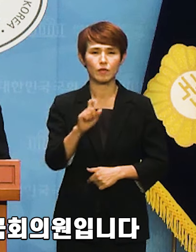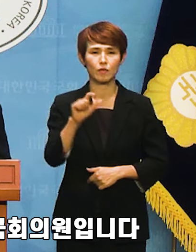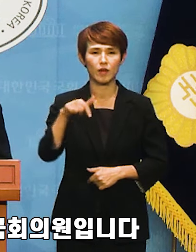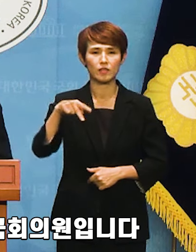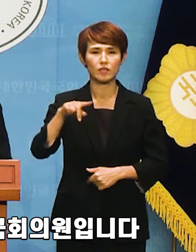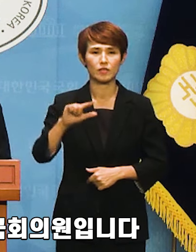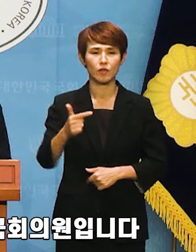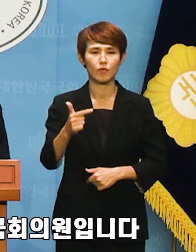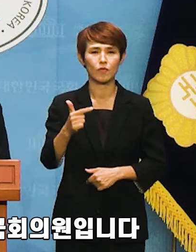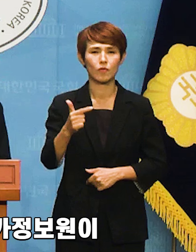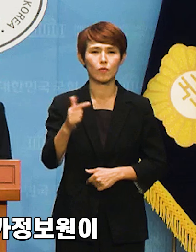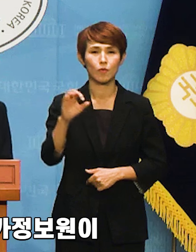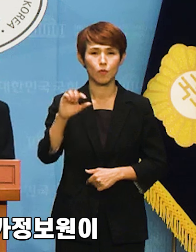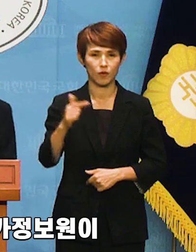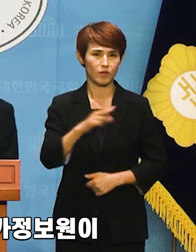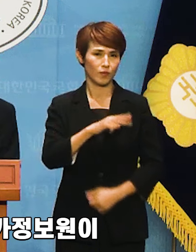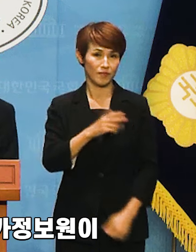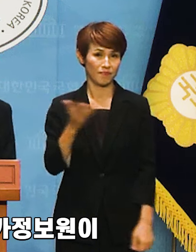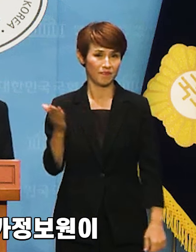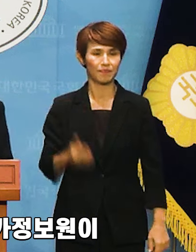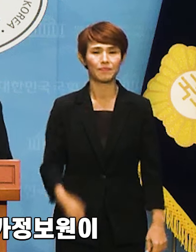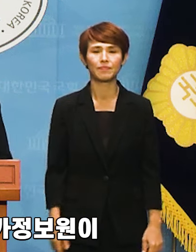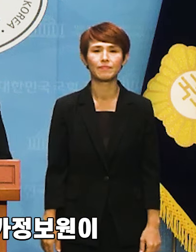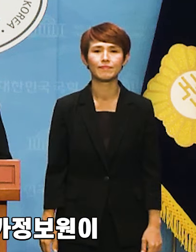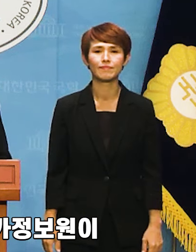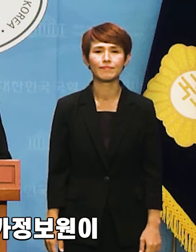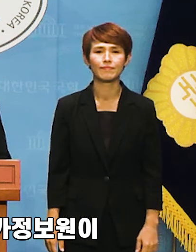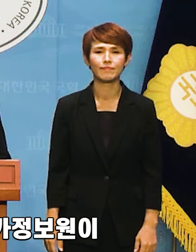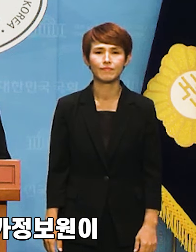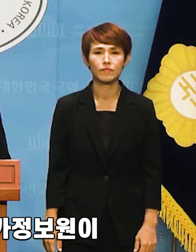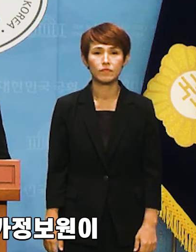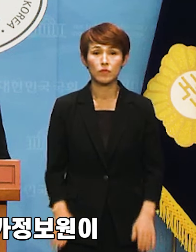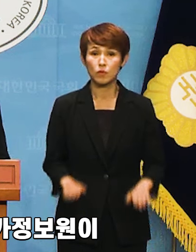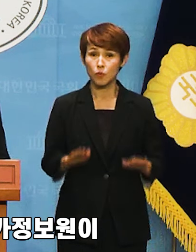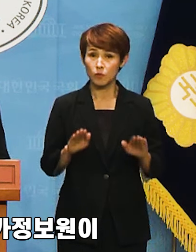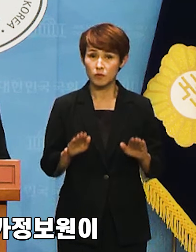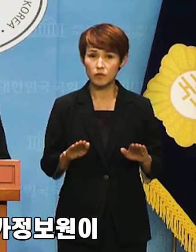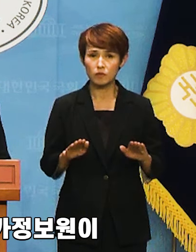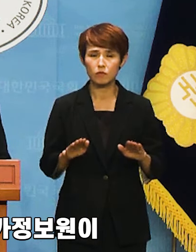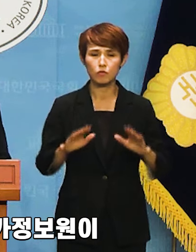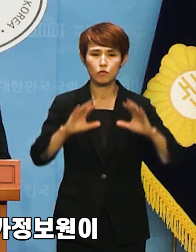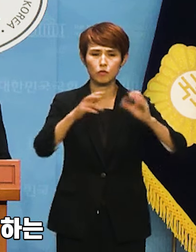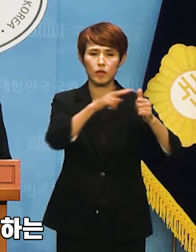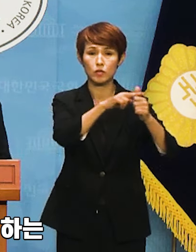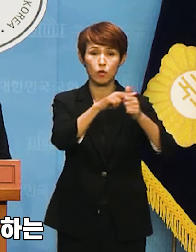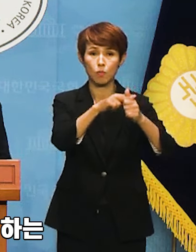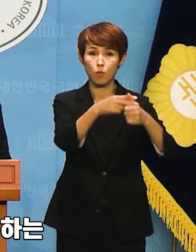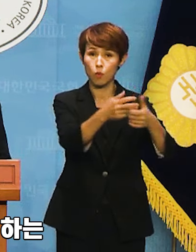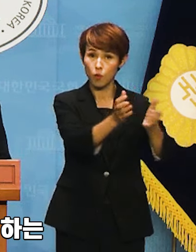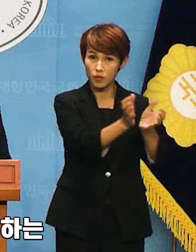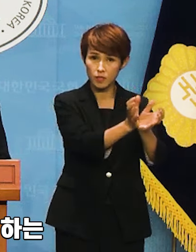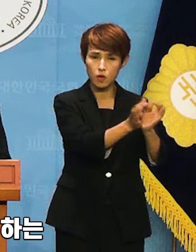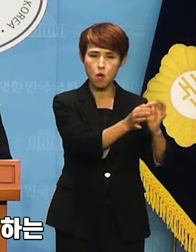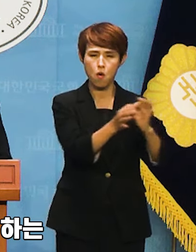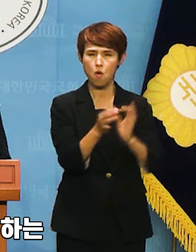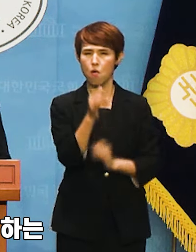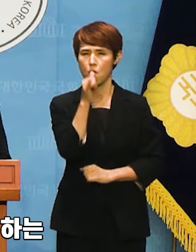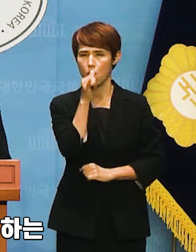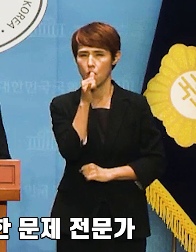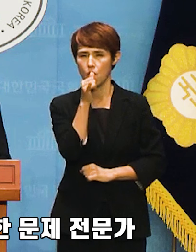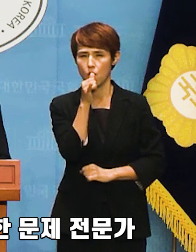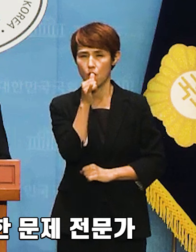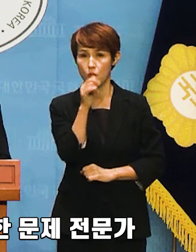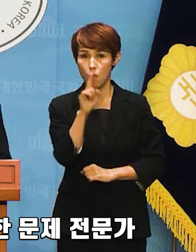국회의원입니다. 오늘은 대한민국 국가정보원이 연루되었다고 하는